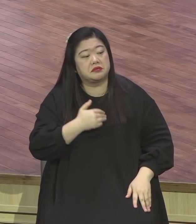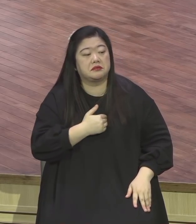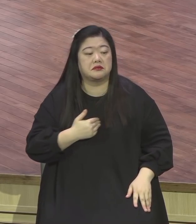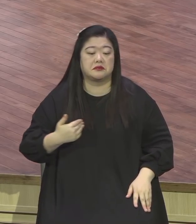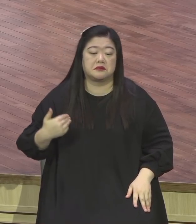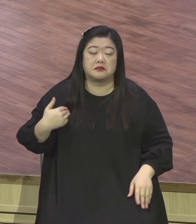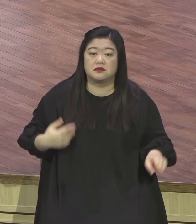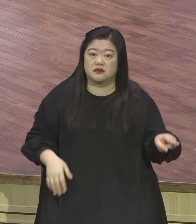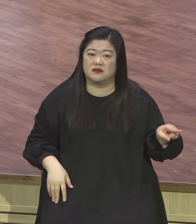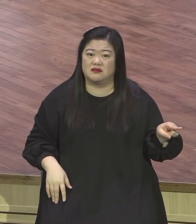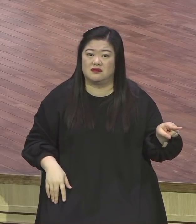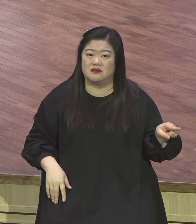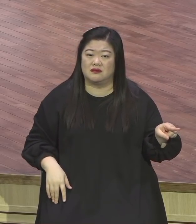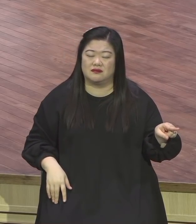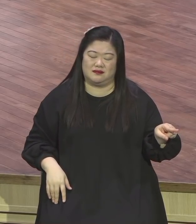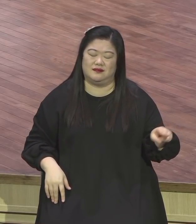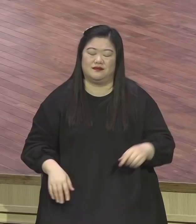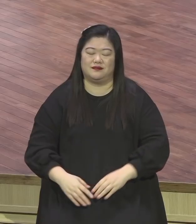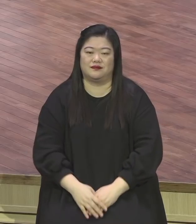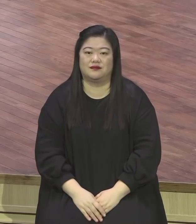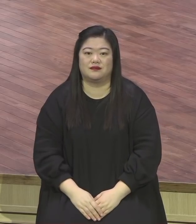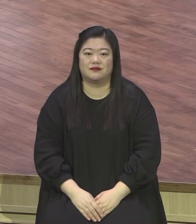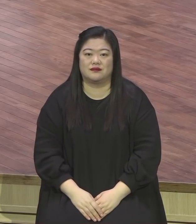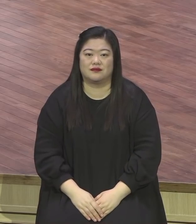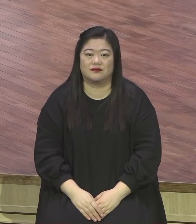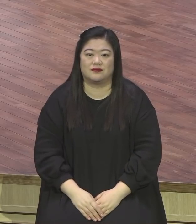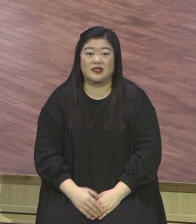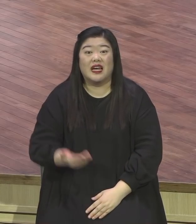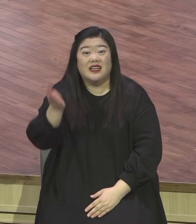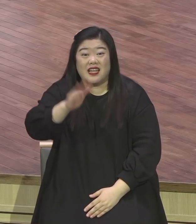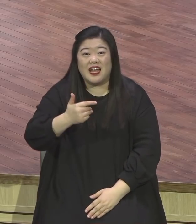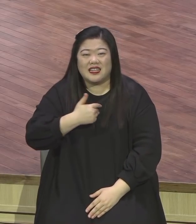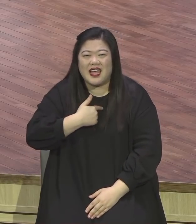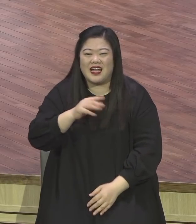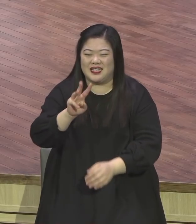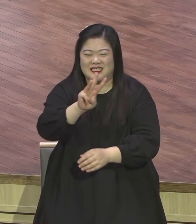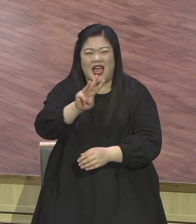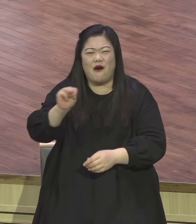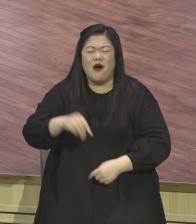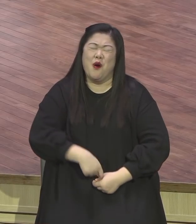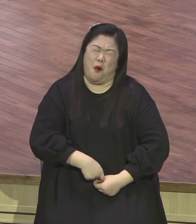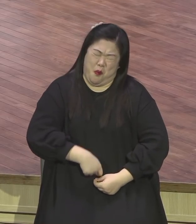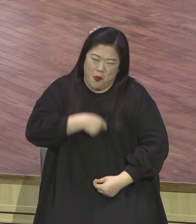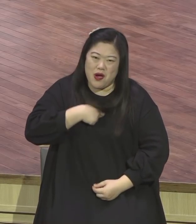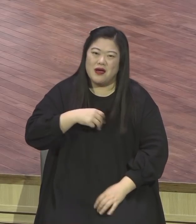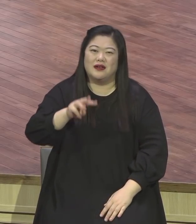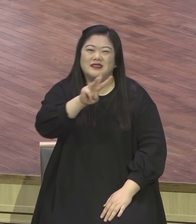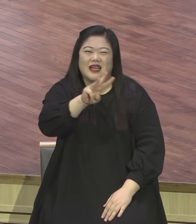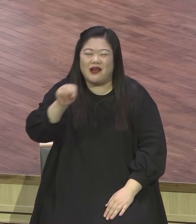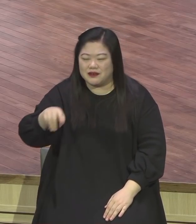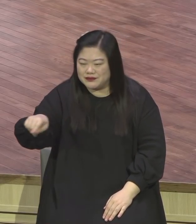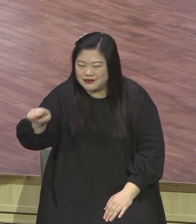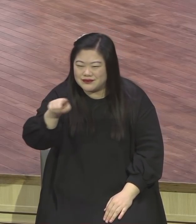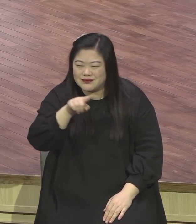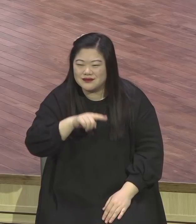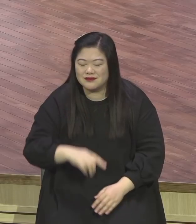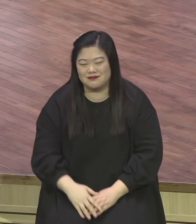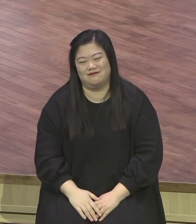우리 예원교는 30년 하다 보니 가진 게 없지 다 죽게 덜했기 때문에 우리 예원교는 이것도